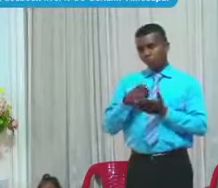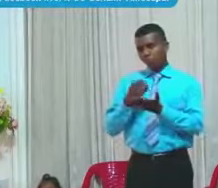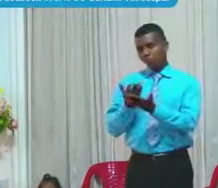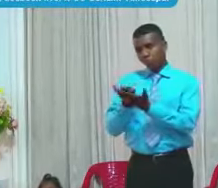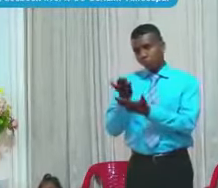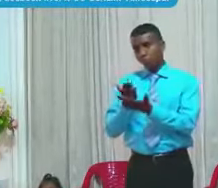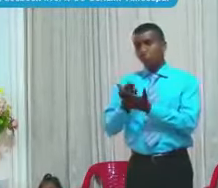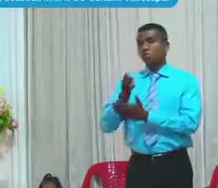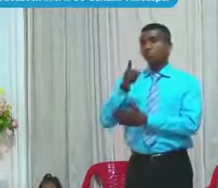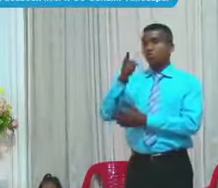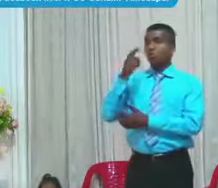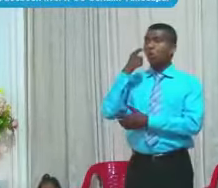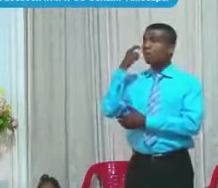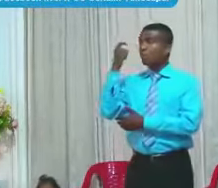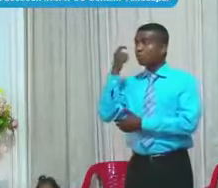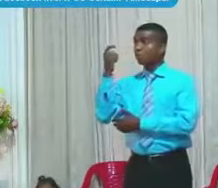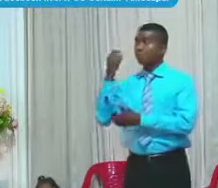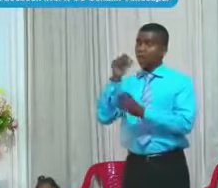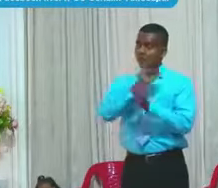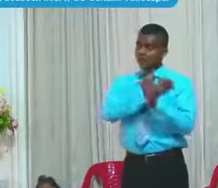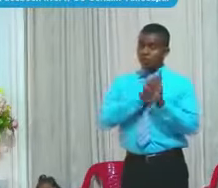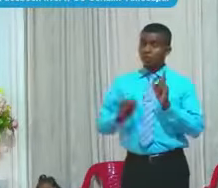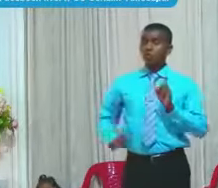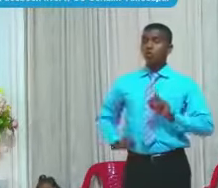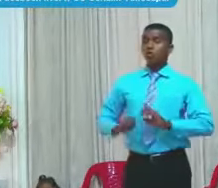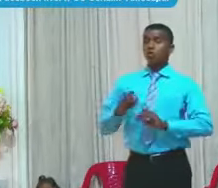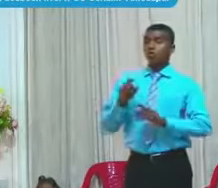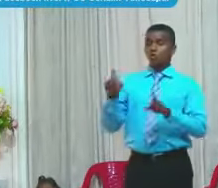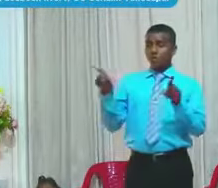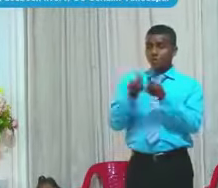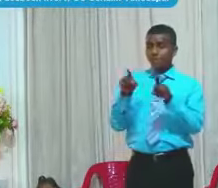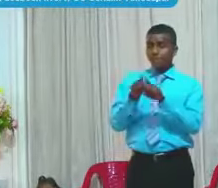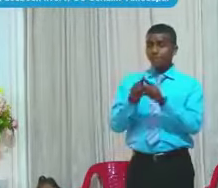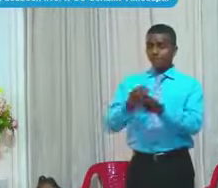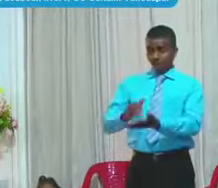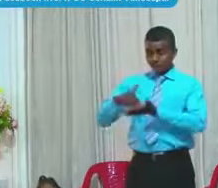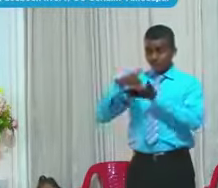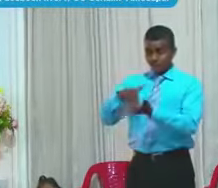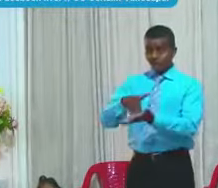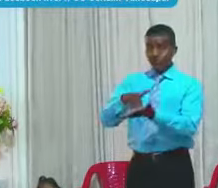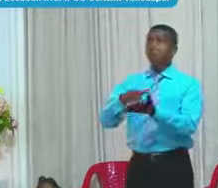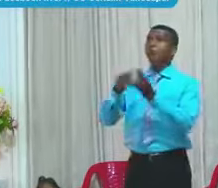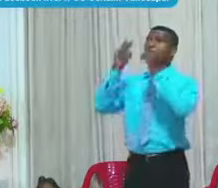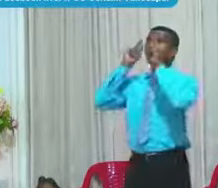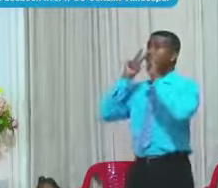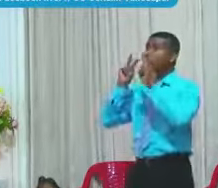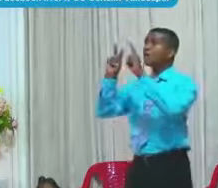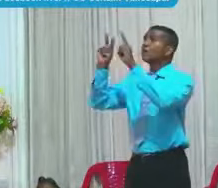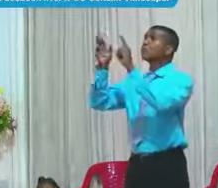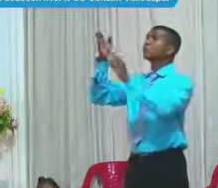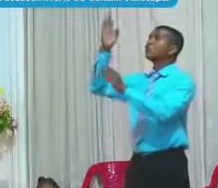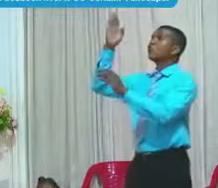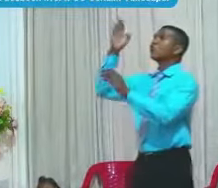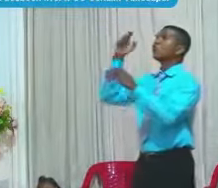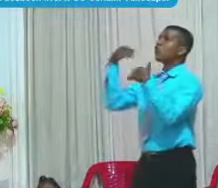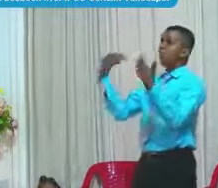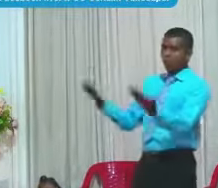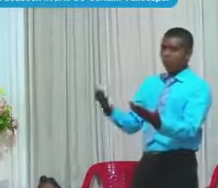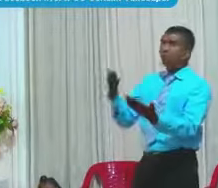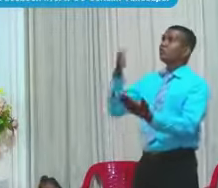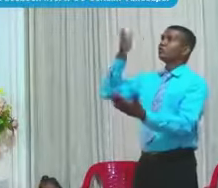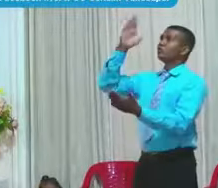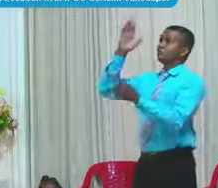hallado Y los hermanos Mantengámonos firmes Y miremos a este Nuestro Dios Como ese Dios Tierno